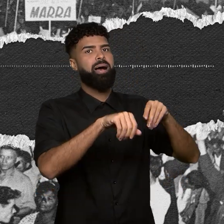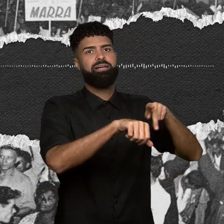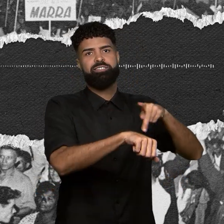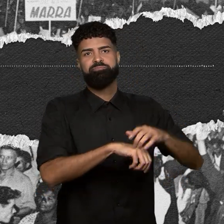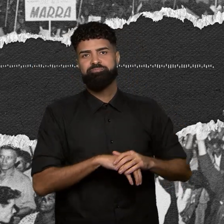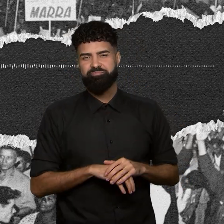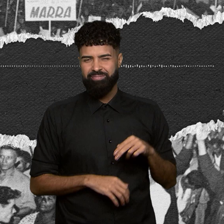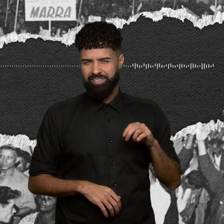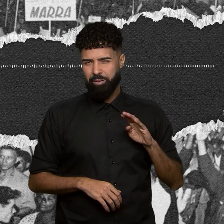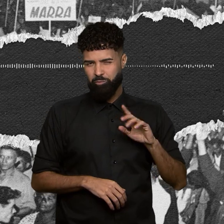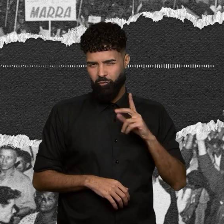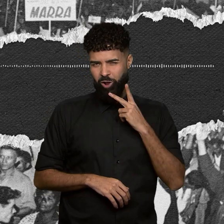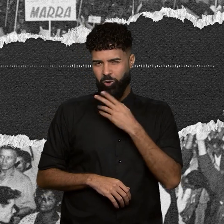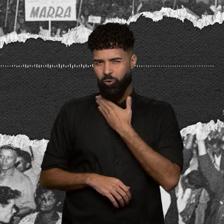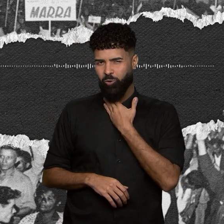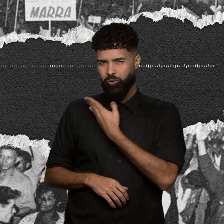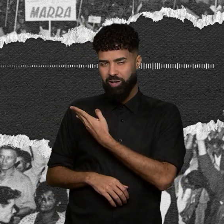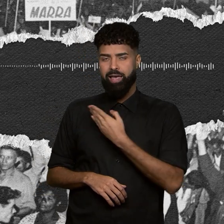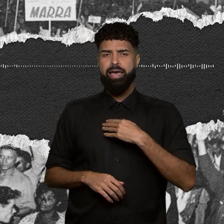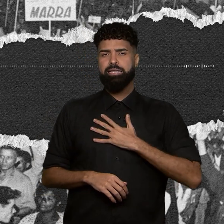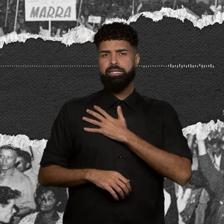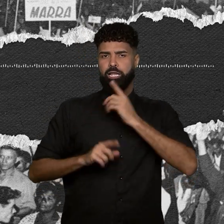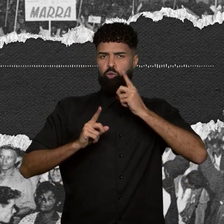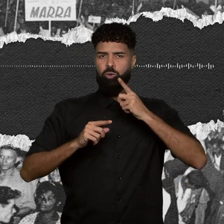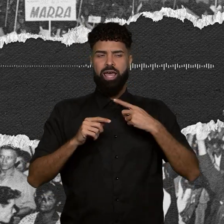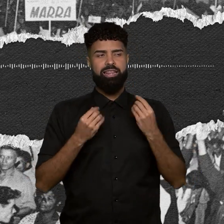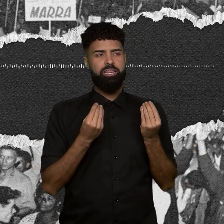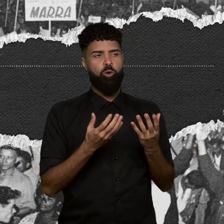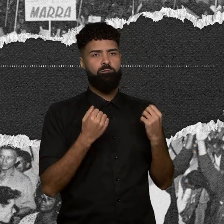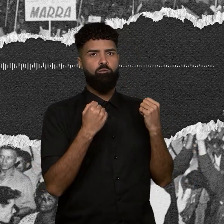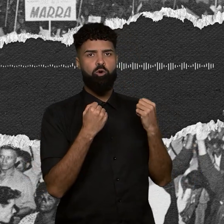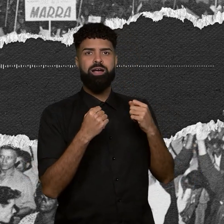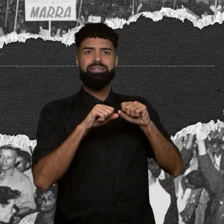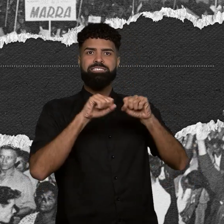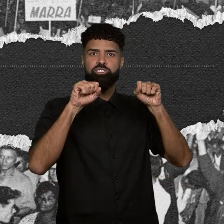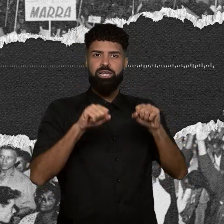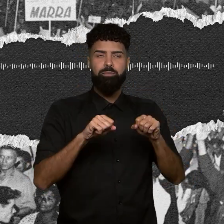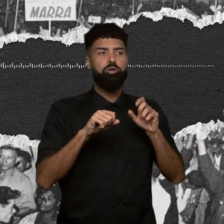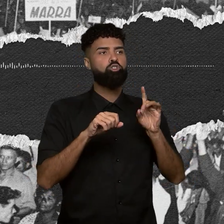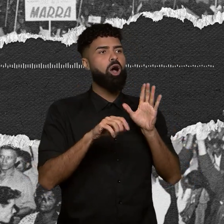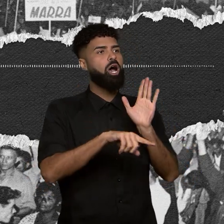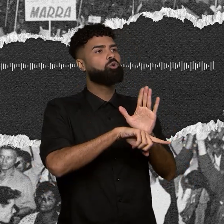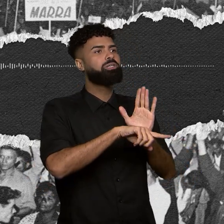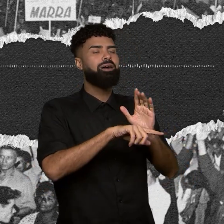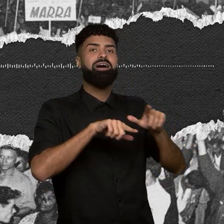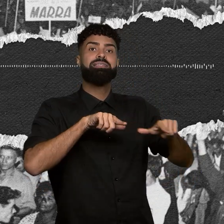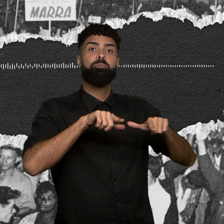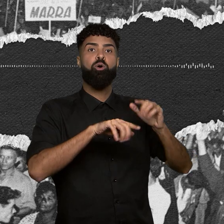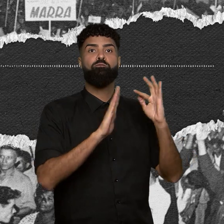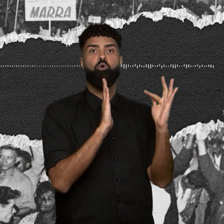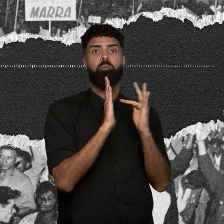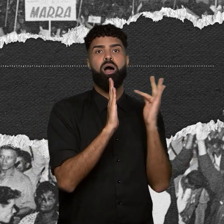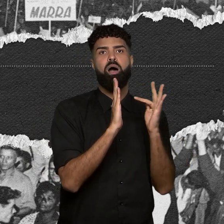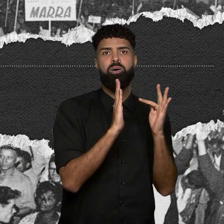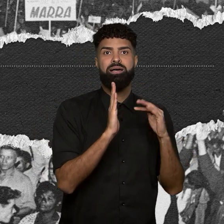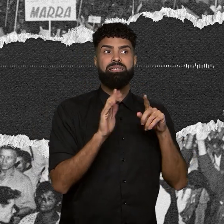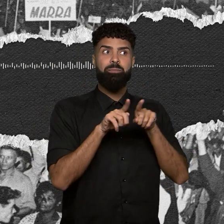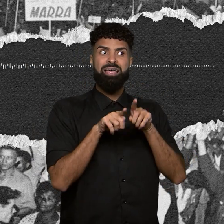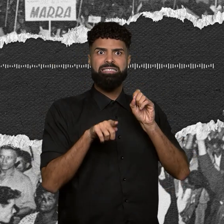a ditadura fortaleceu o sistema que alcançava apenas o trabalhador formal, e ainda com um salário que não fosse de fome. Todo o